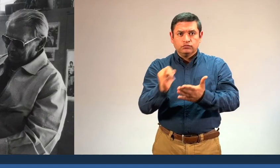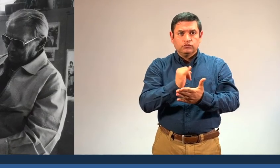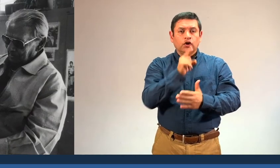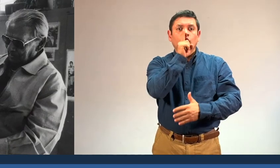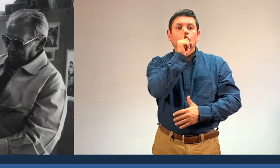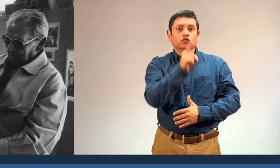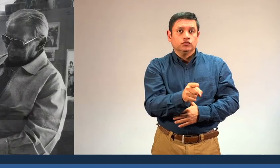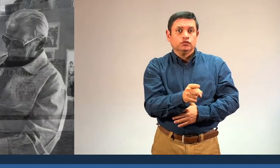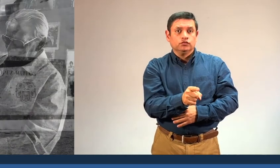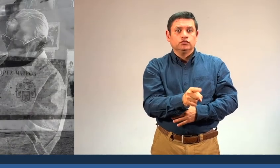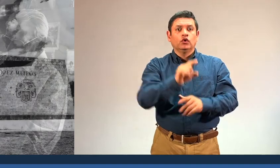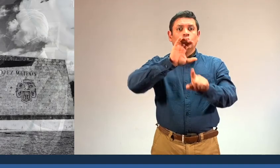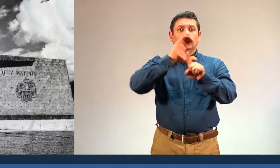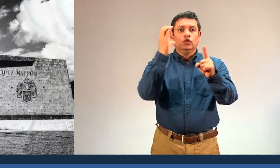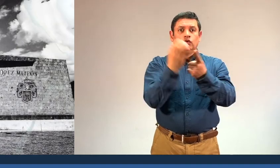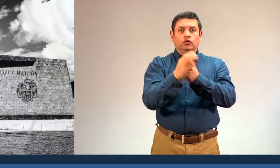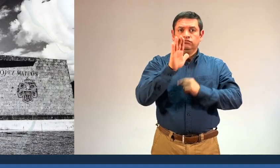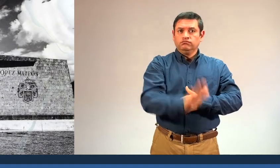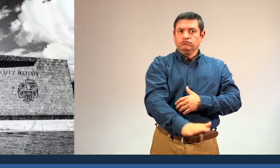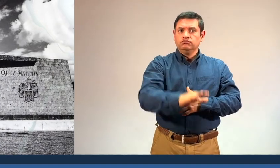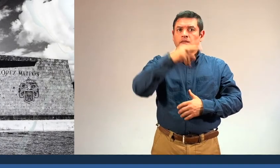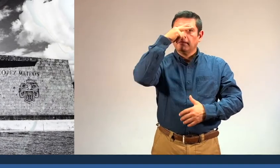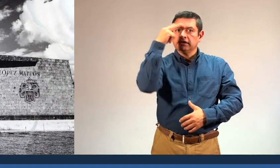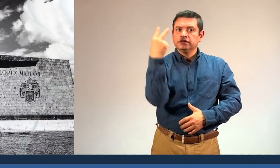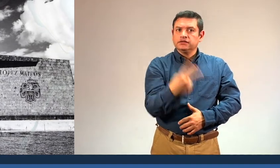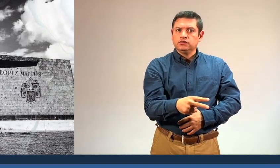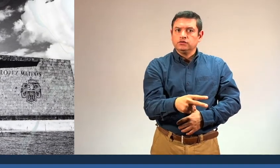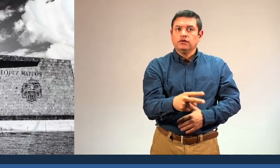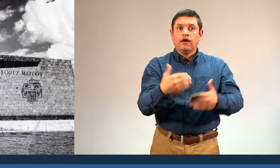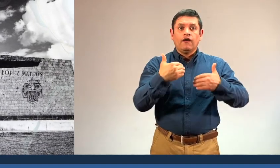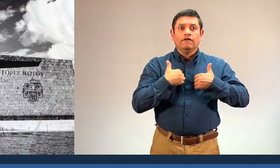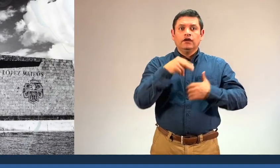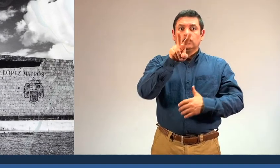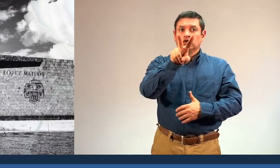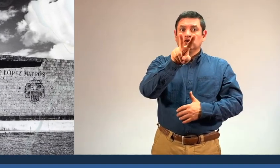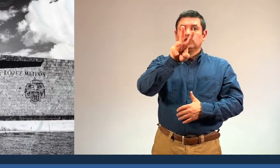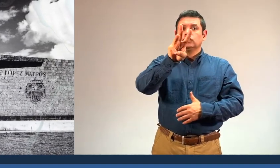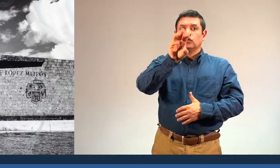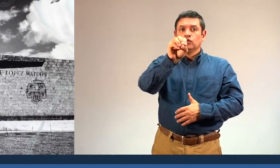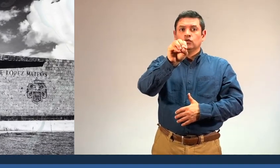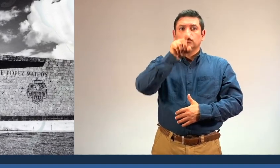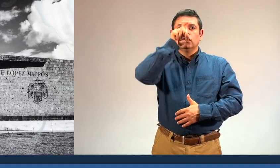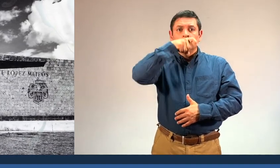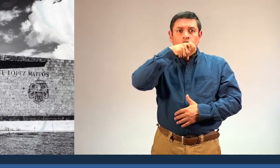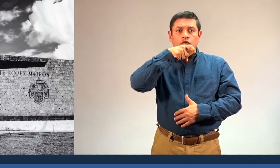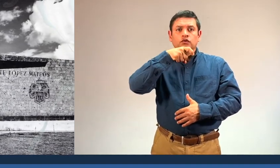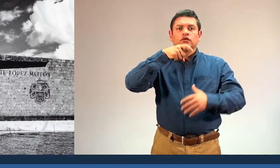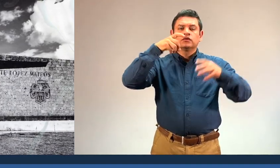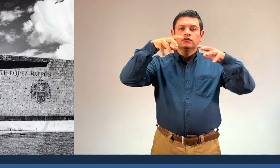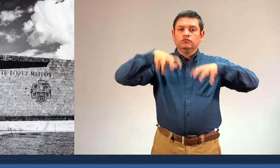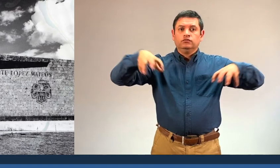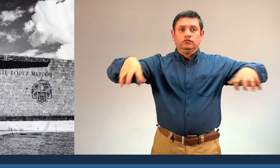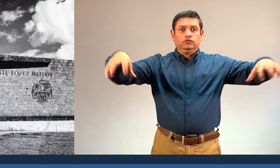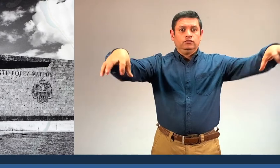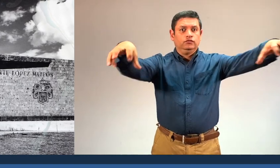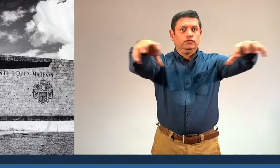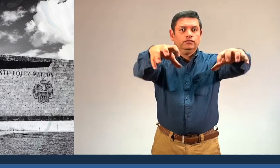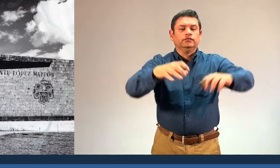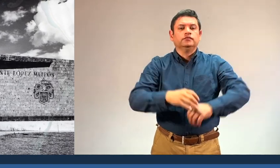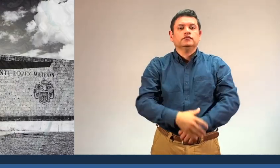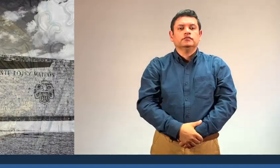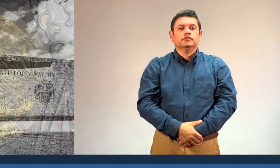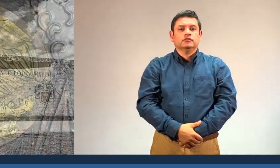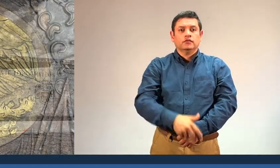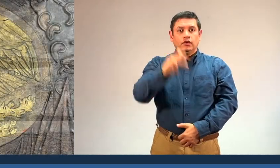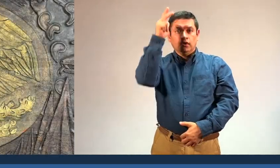pieces representing Mexico culture, such as the 260 eagle heads that marked the route followed by Miguel Hidalgo during